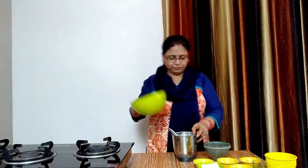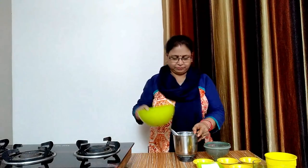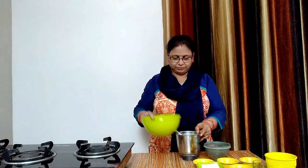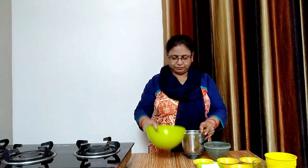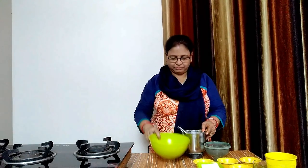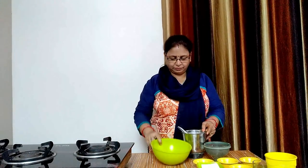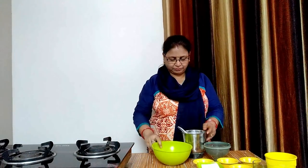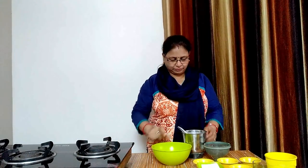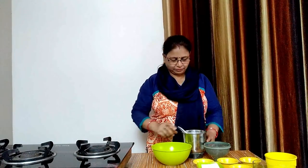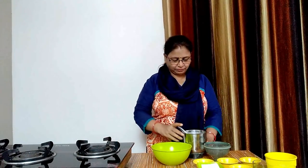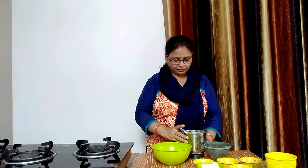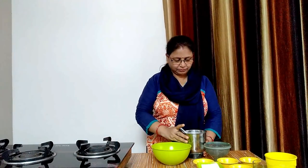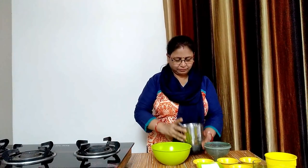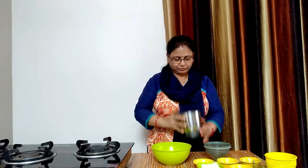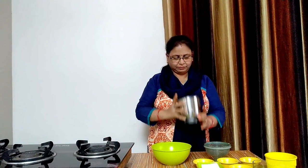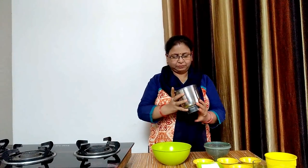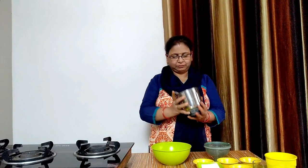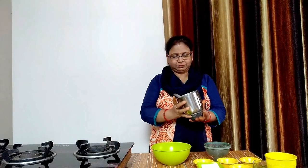अब इसे एक बड़े बाल में निकाल लेंगे